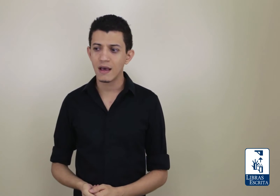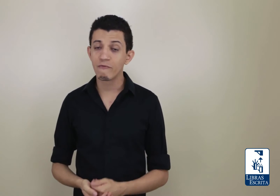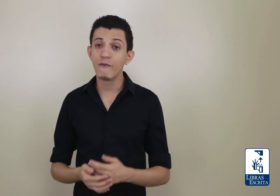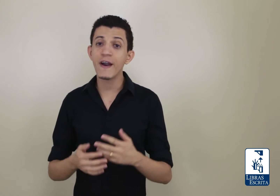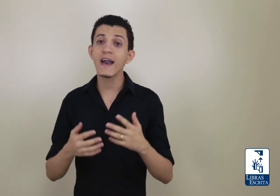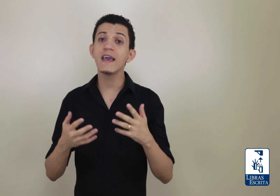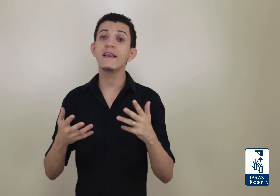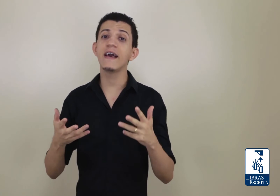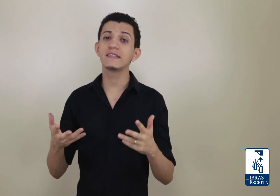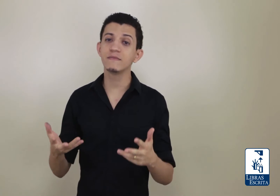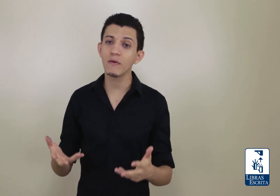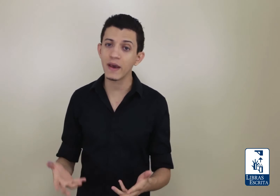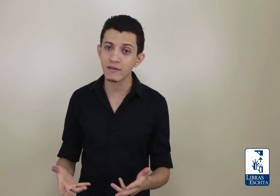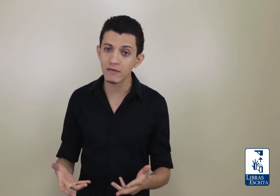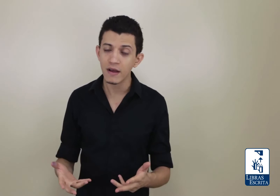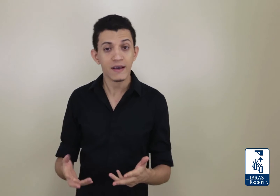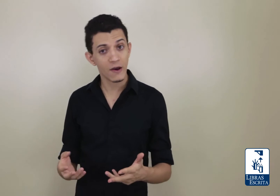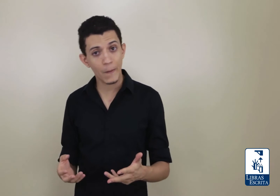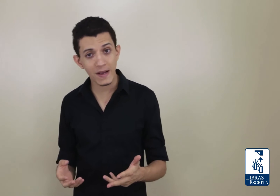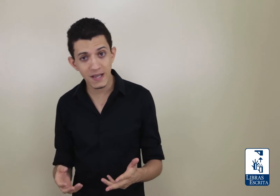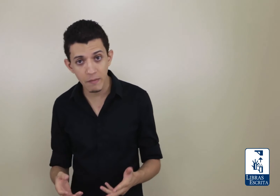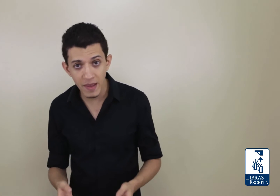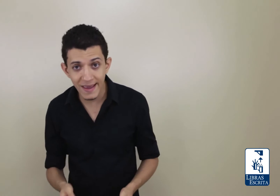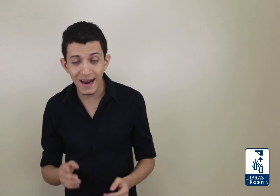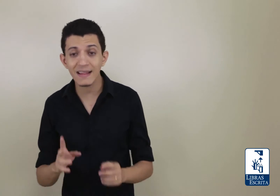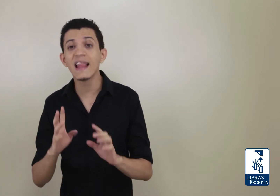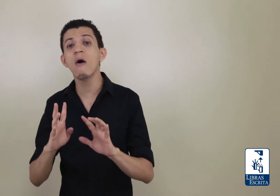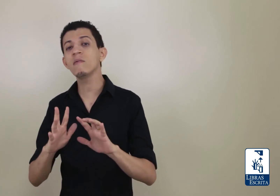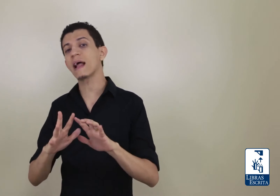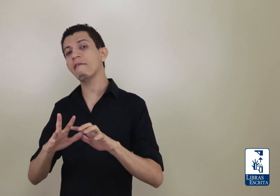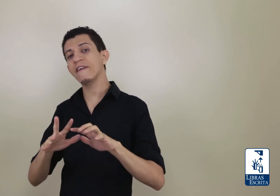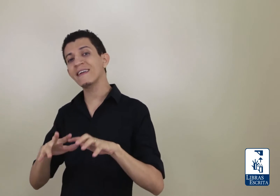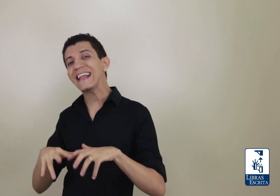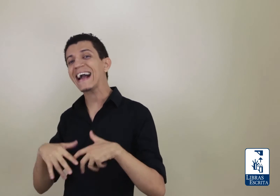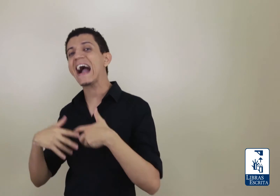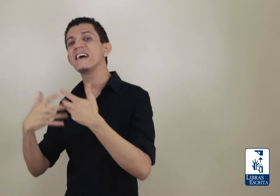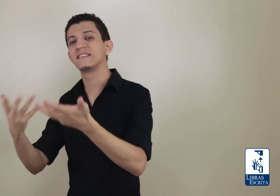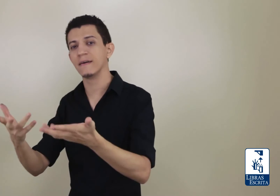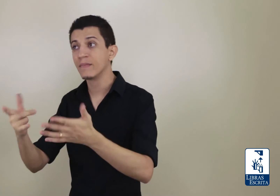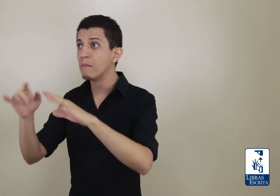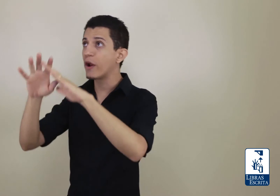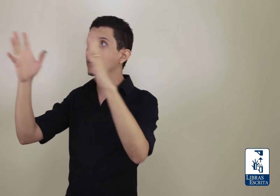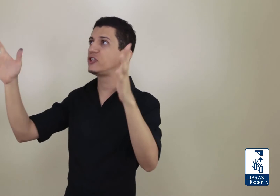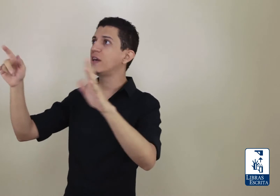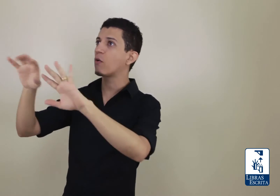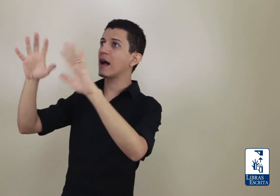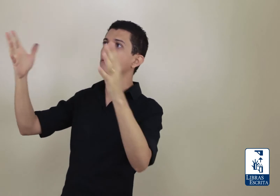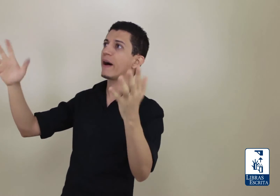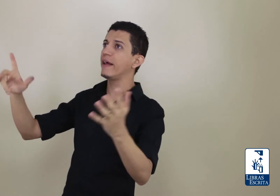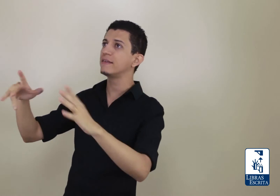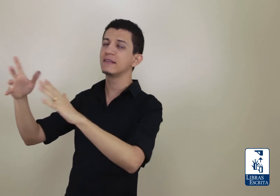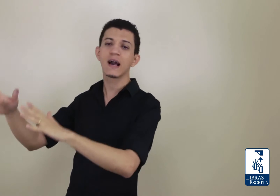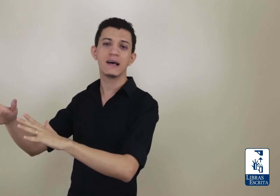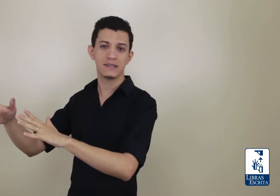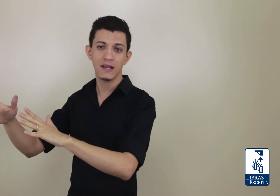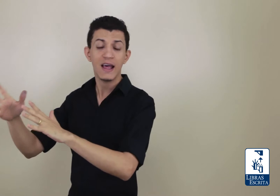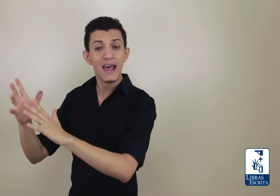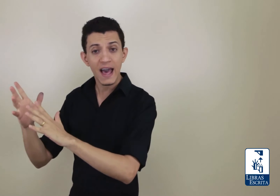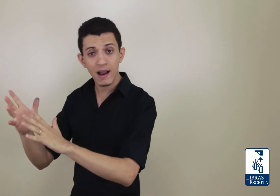Foi aí nesse momento que eu percebi que ela não estava falando da casa, moradia, quatro paredes em casa. Ela